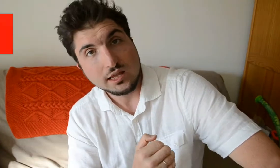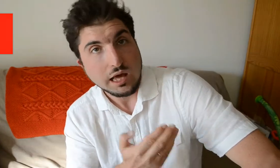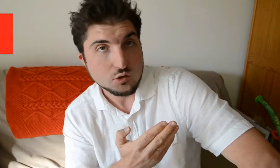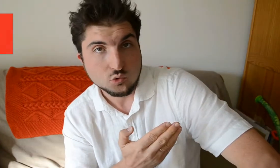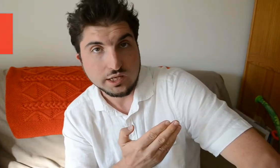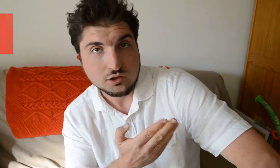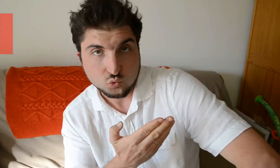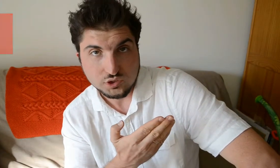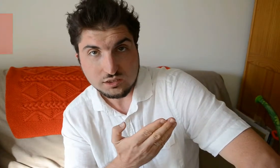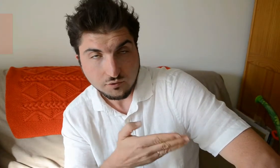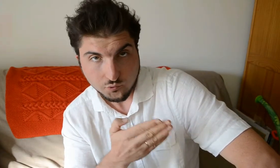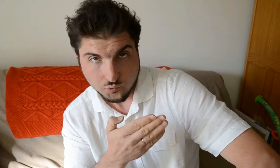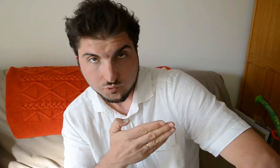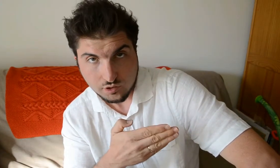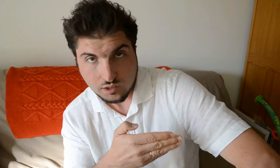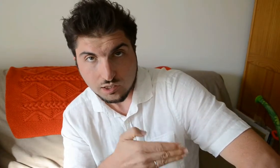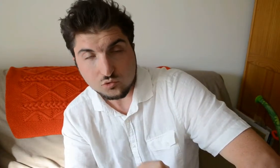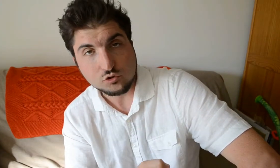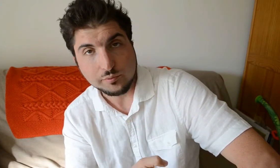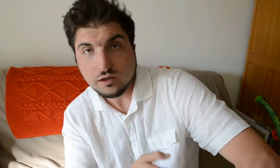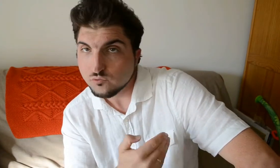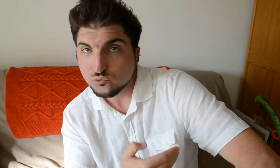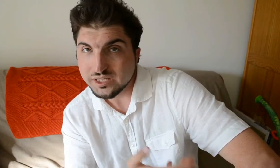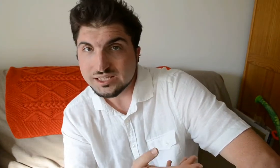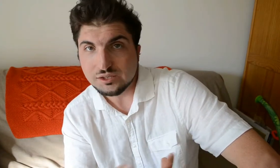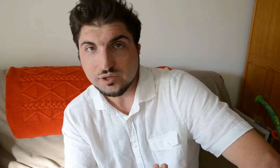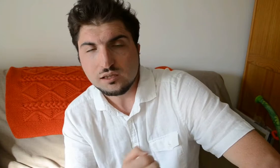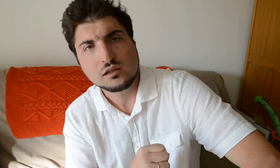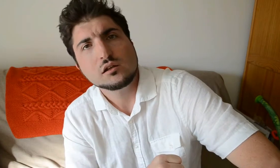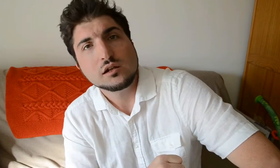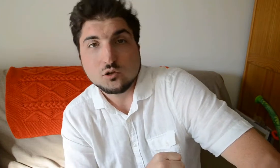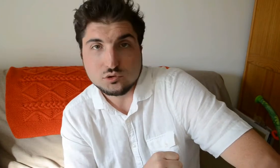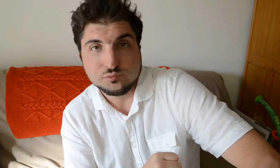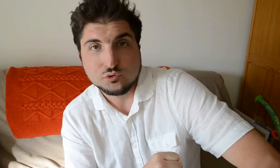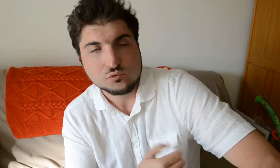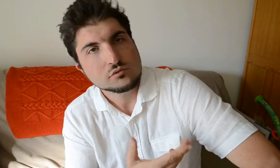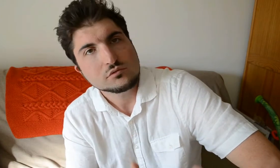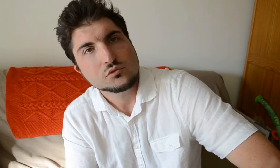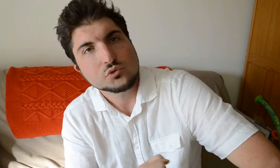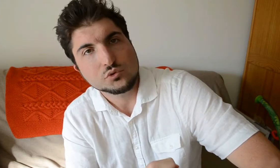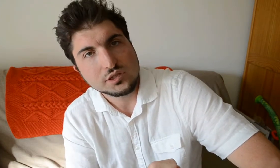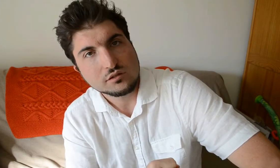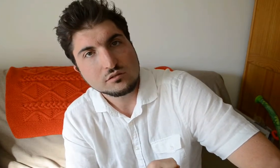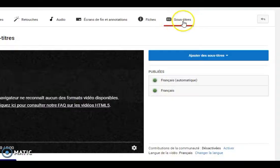à l'onglet sous-titres et tout en bas, vous activez la contribution aux sous-titres. 5.